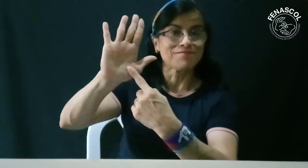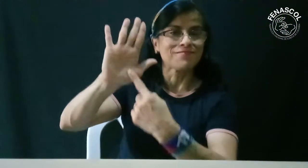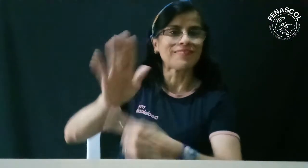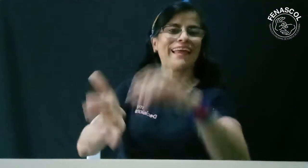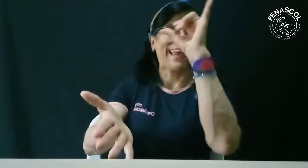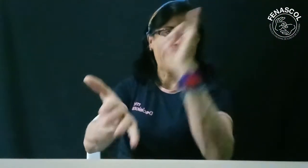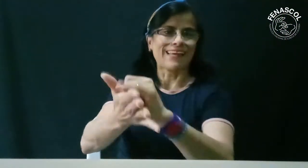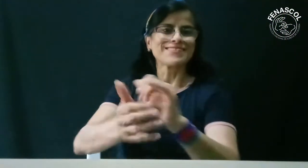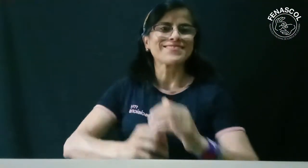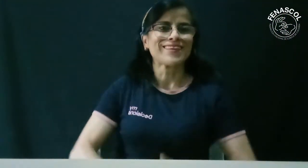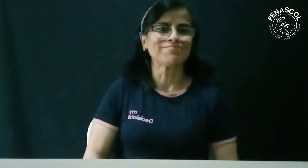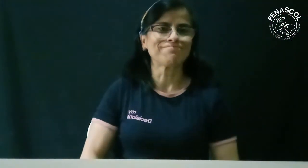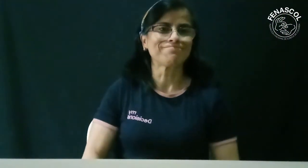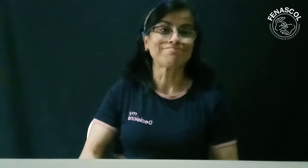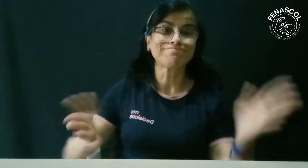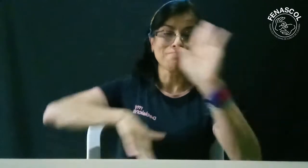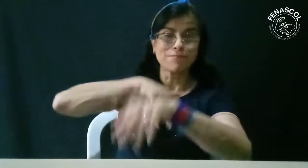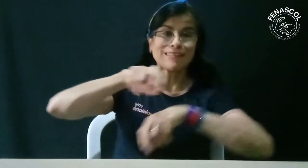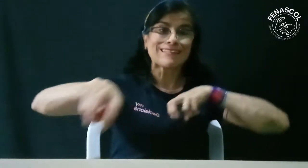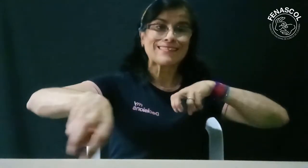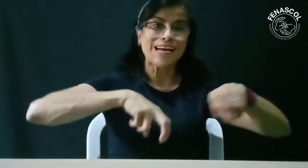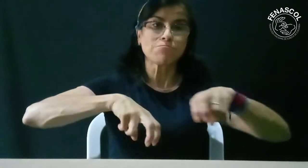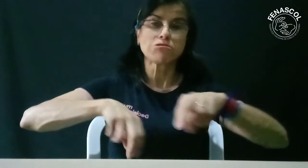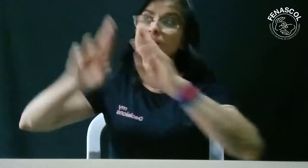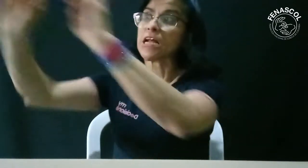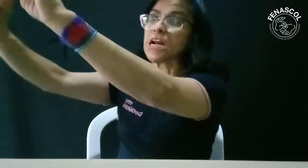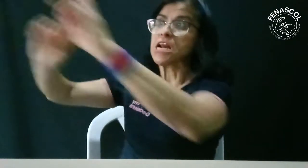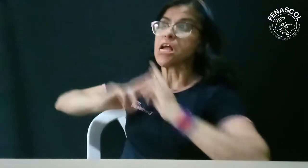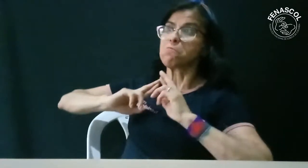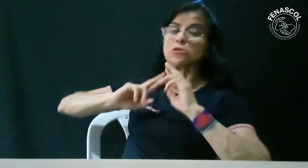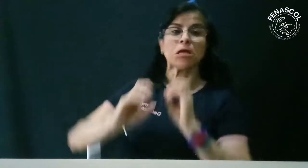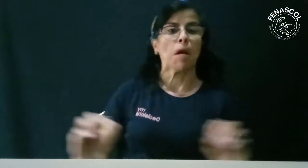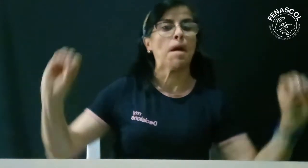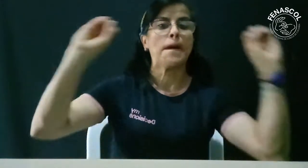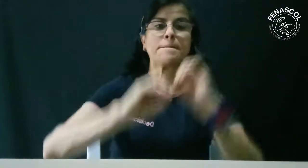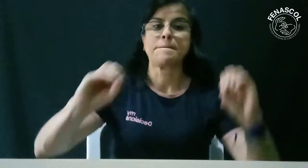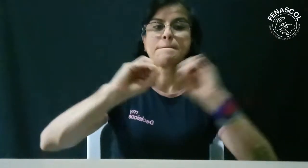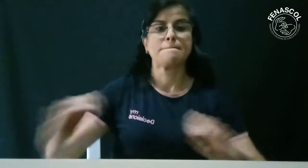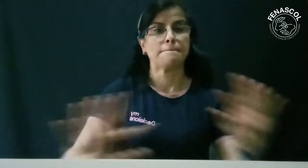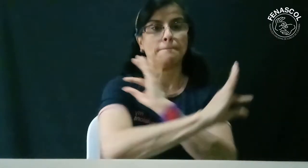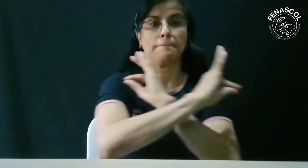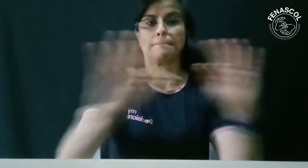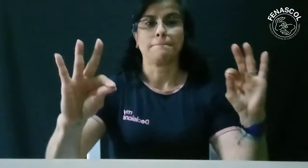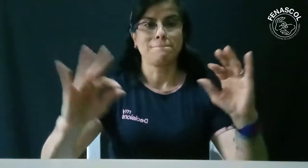Si lo vieron, y hasta el momento no se ha tenido respuesta alguna del Ministerio de Transporte. Silencio total. Silencio